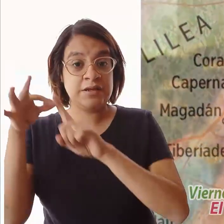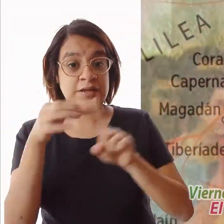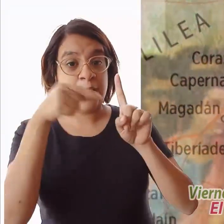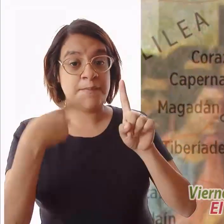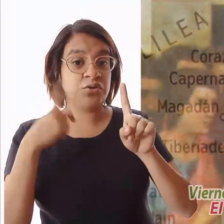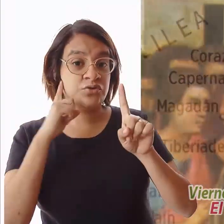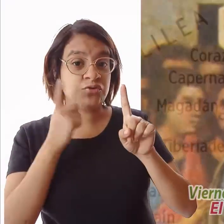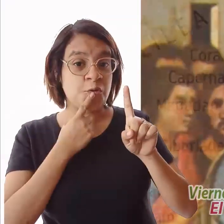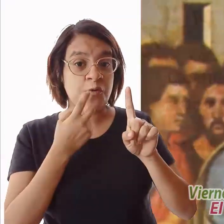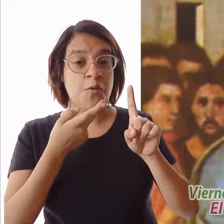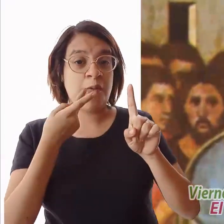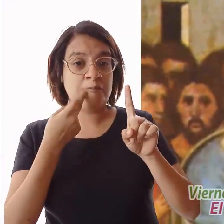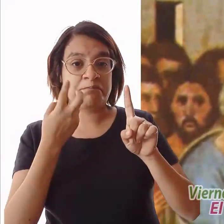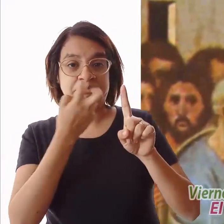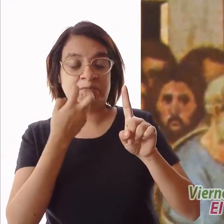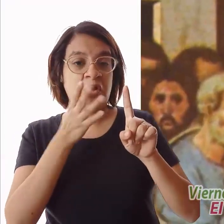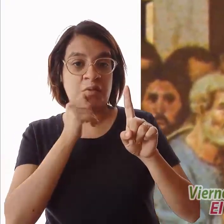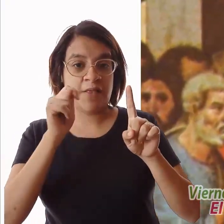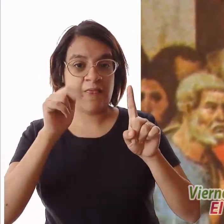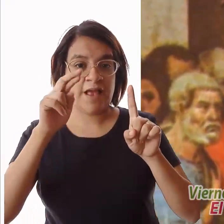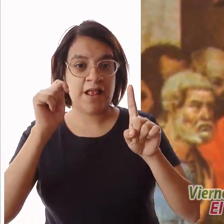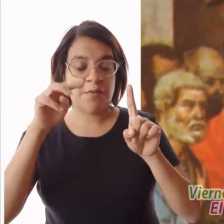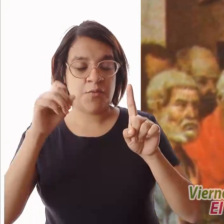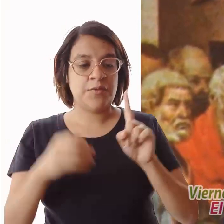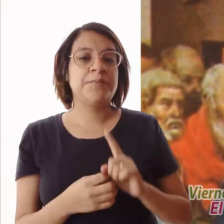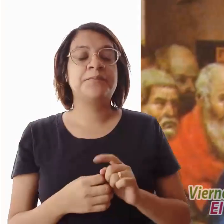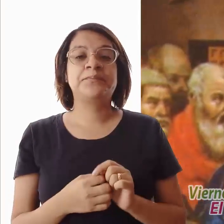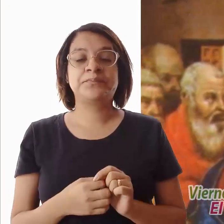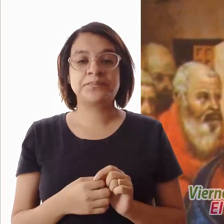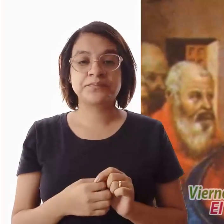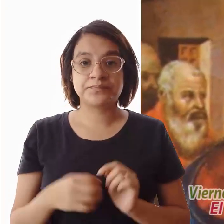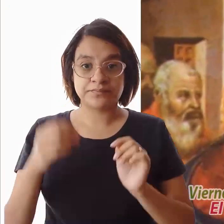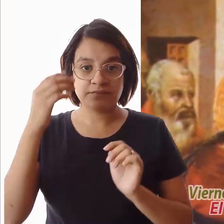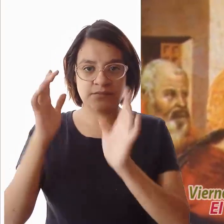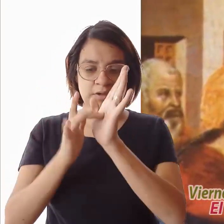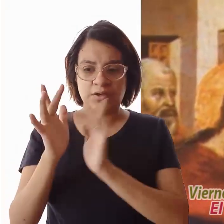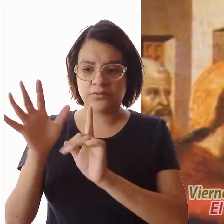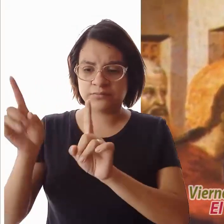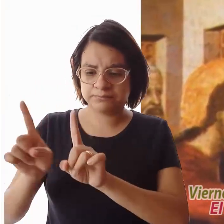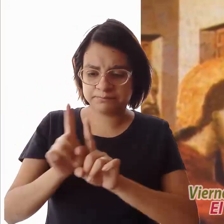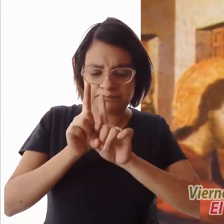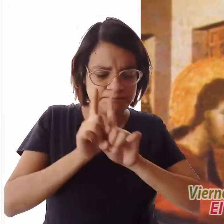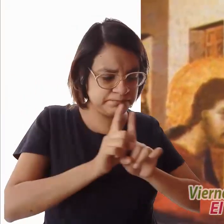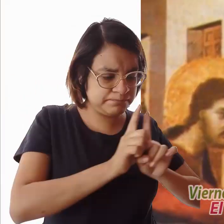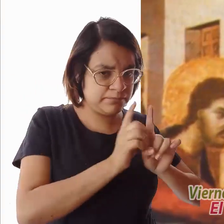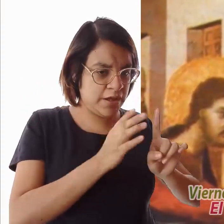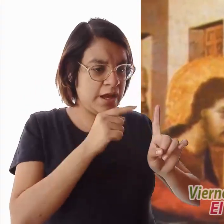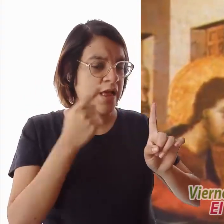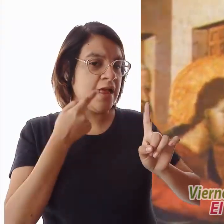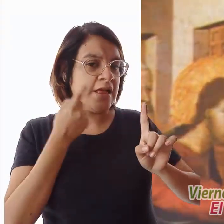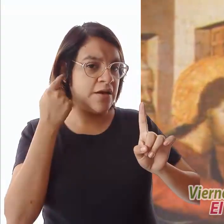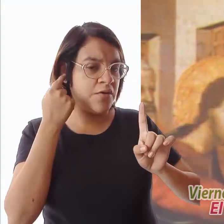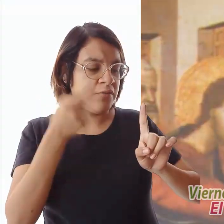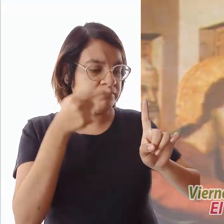impusiera las manos. Él lo apartó a un lado de la gente, le metió los dedos en los oídos y le tocó la lengua con